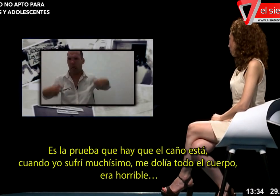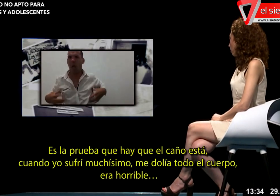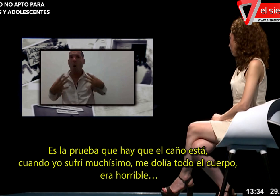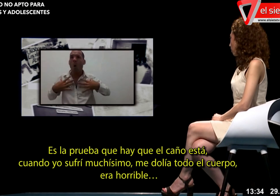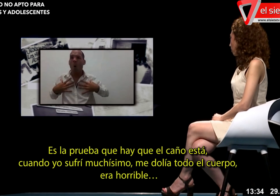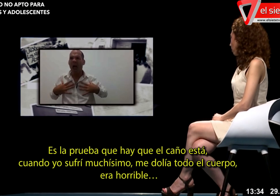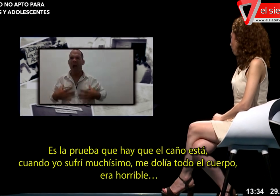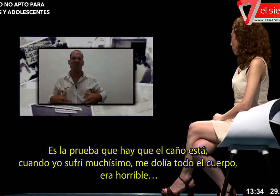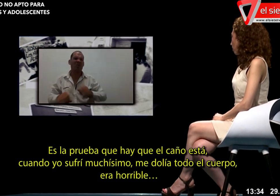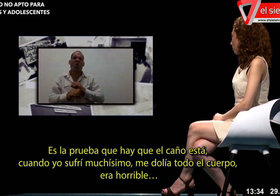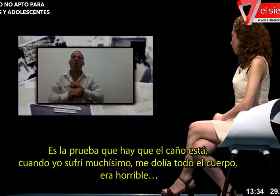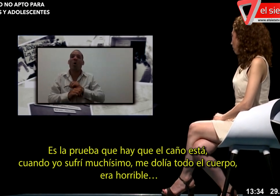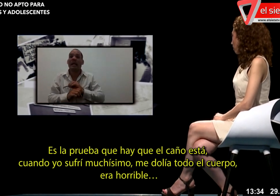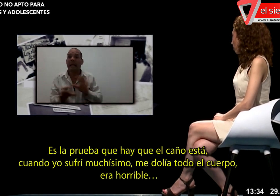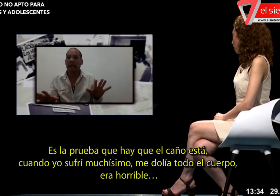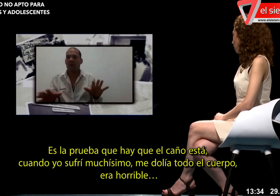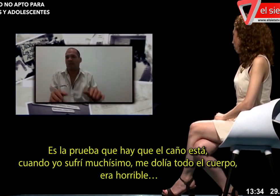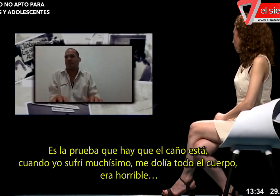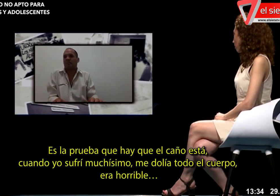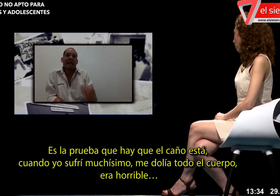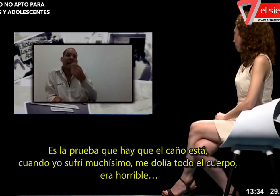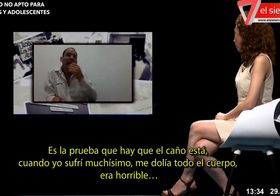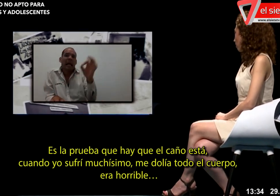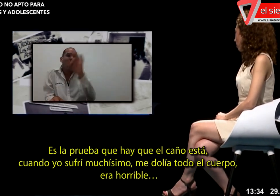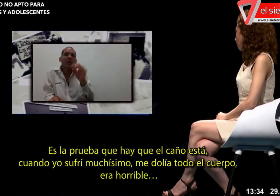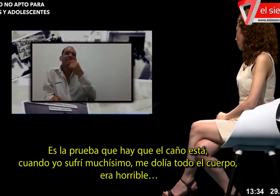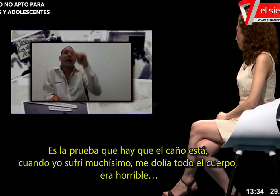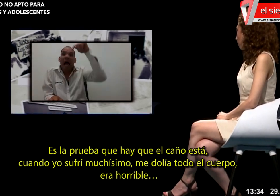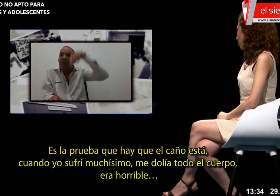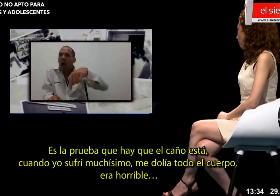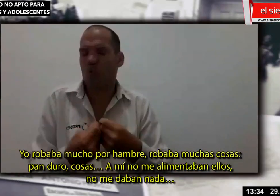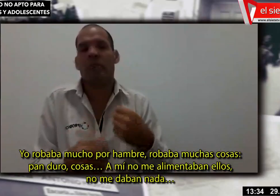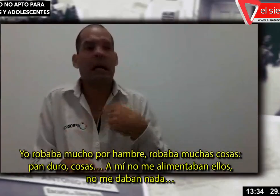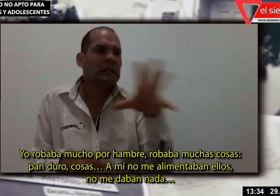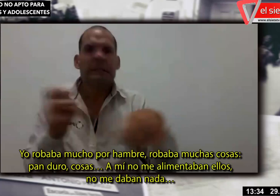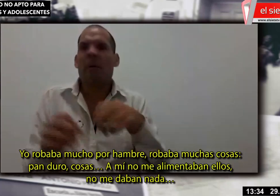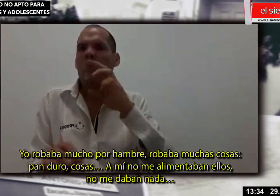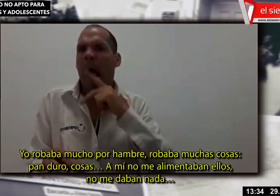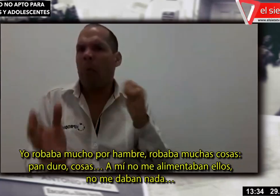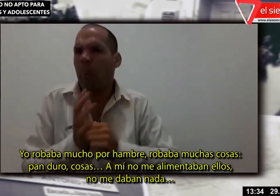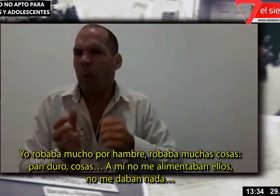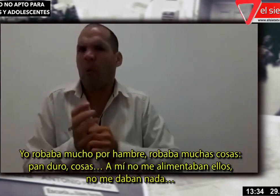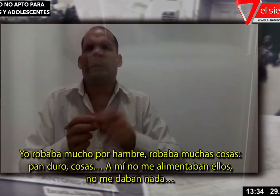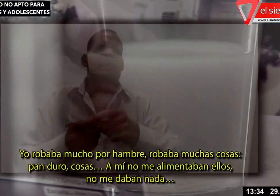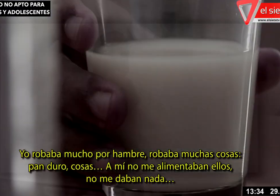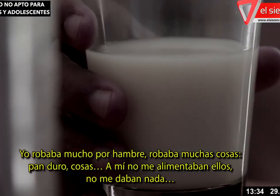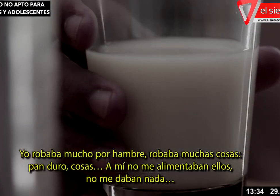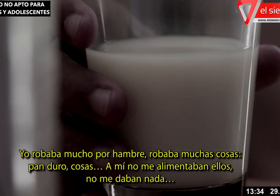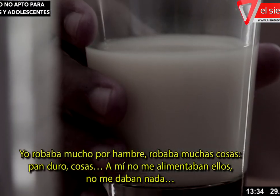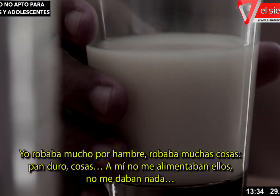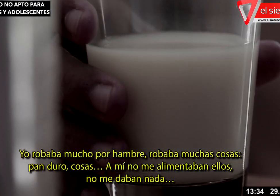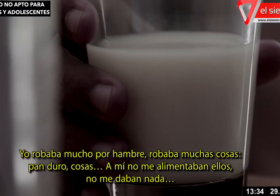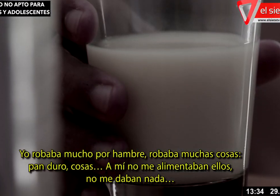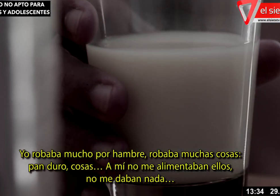Cuando yo sufrí muchísimo, me dolía todo el cuerpo. Me dolía. Era horrible. Yo robaba mucho por hambre. Robaba muchas